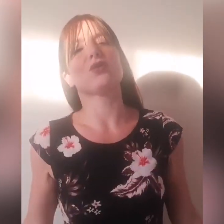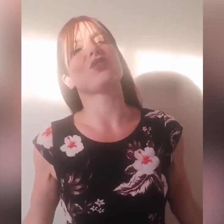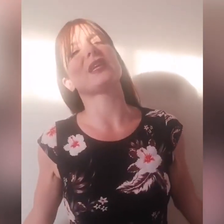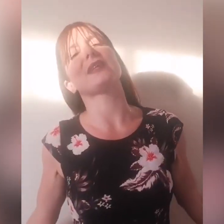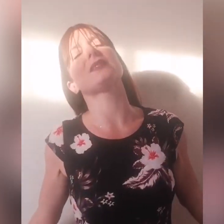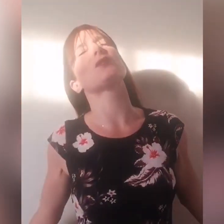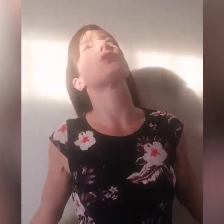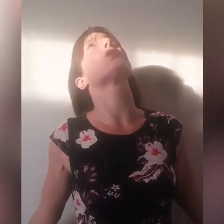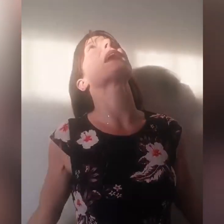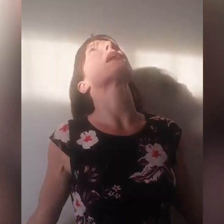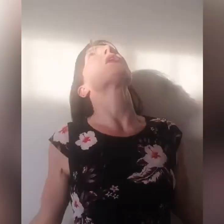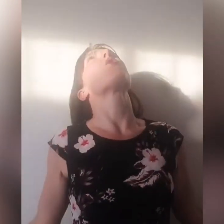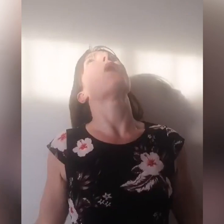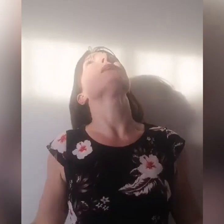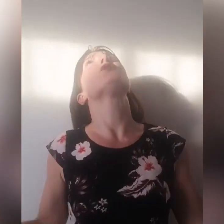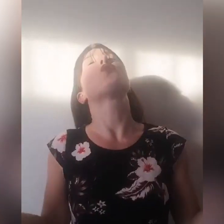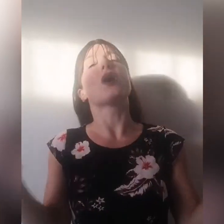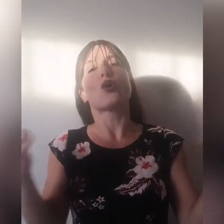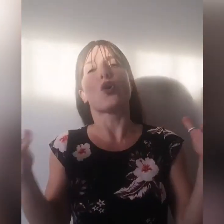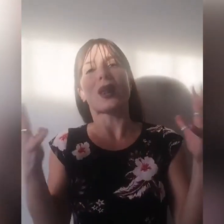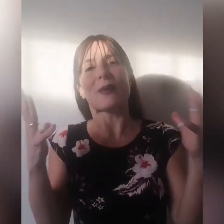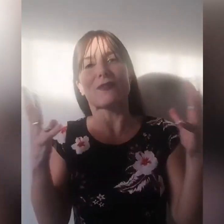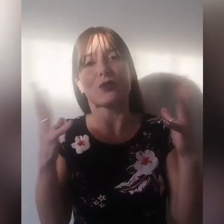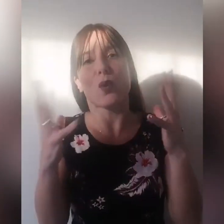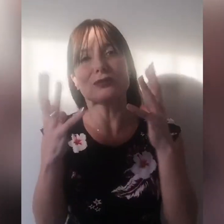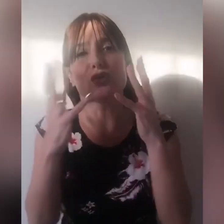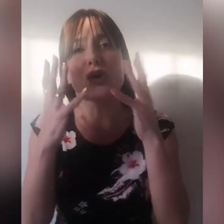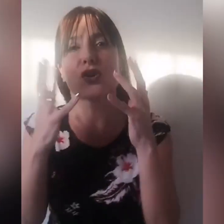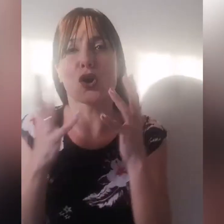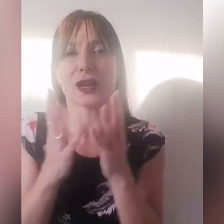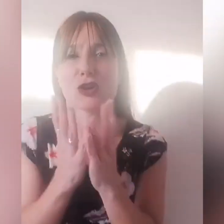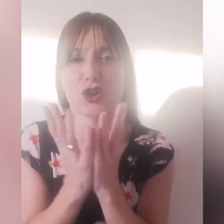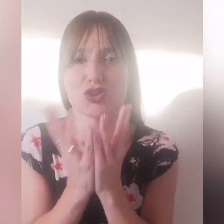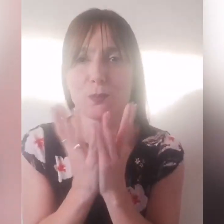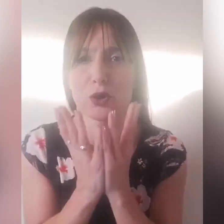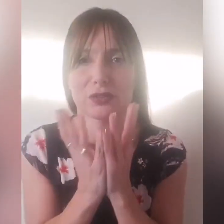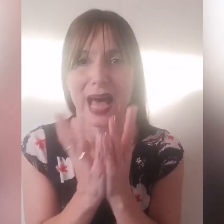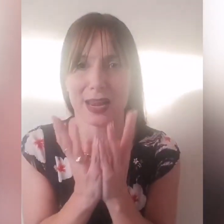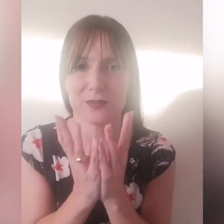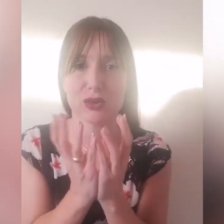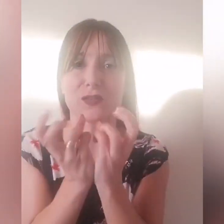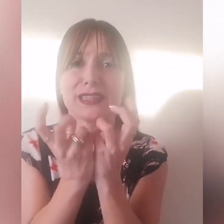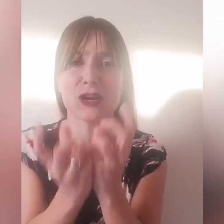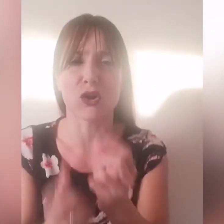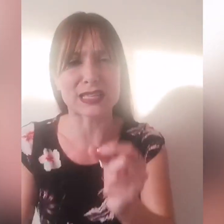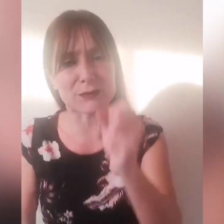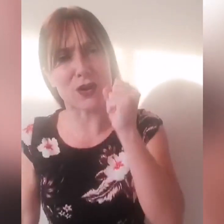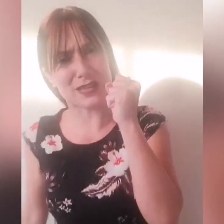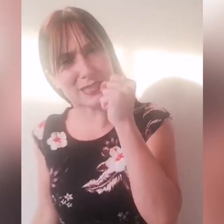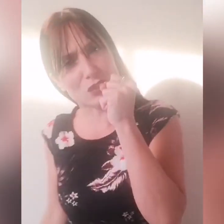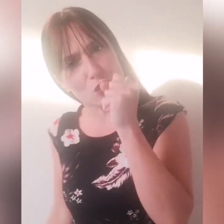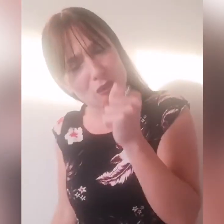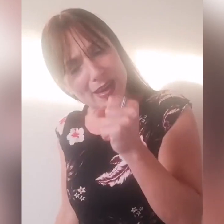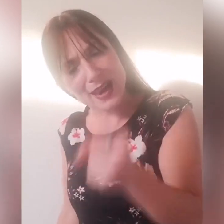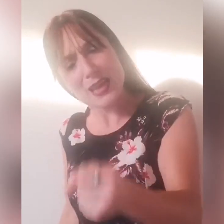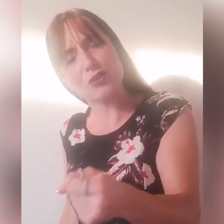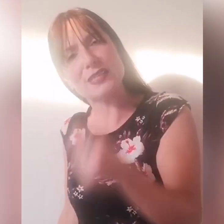generazione, quanto ancora, quanto ancora dovrò sopportarvi, io vi dico che se voi avreste solo un granello di